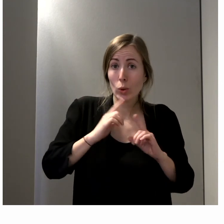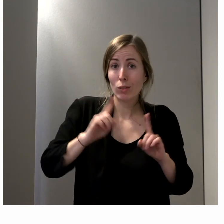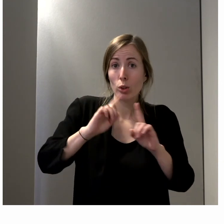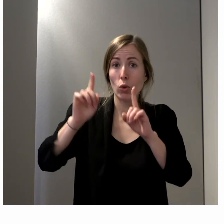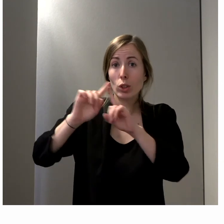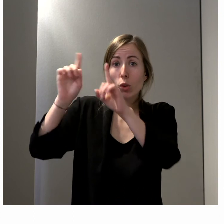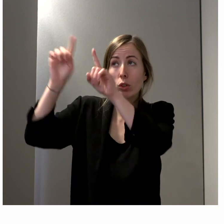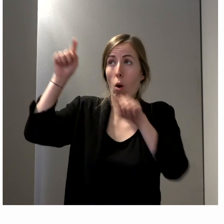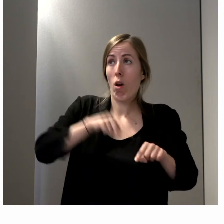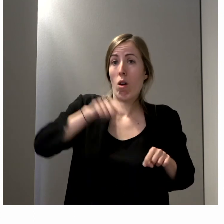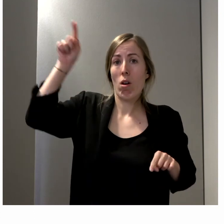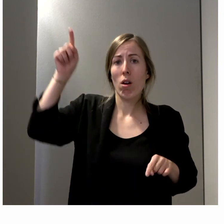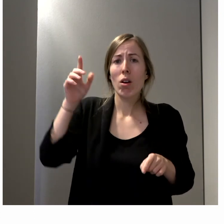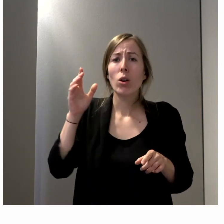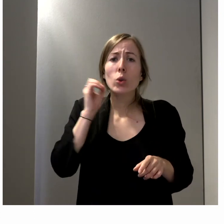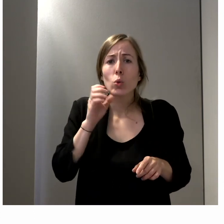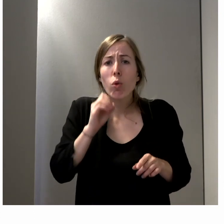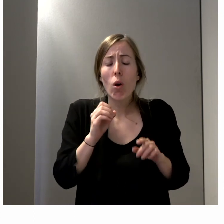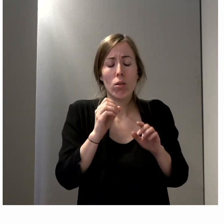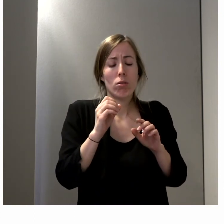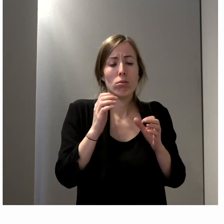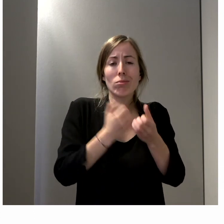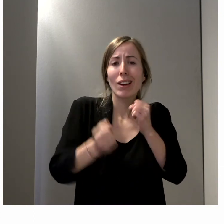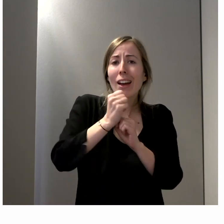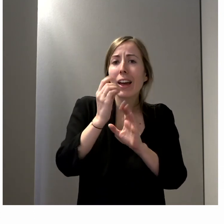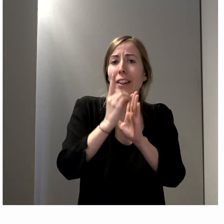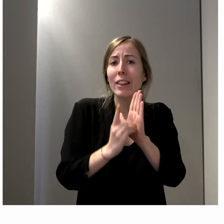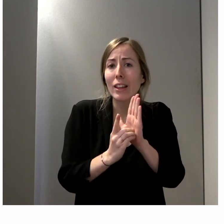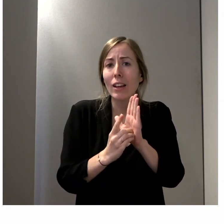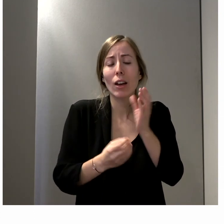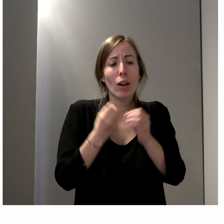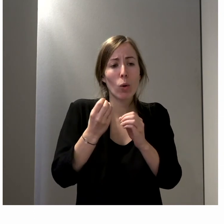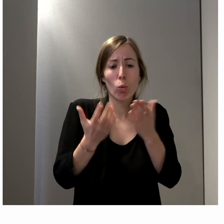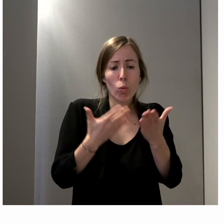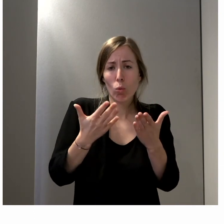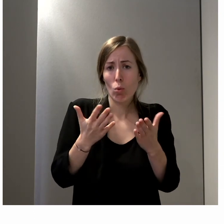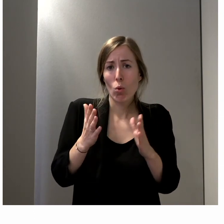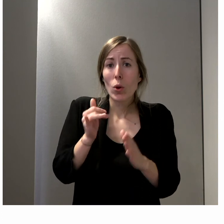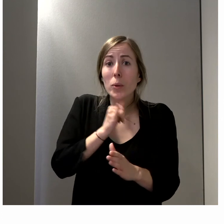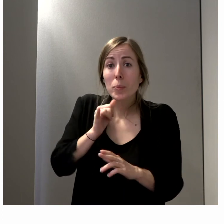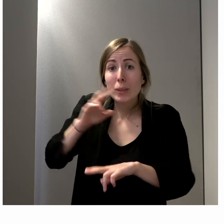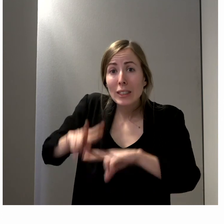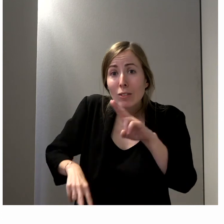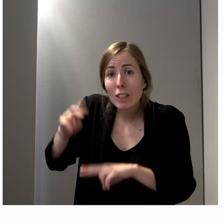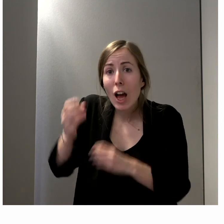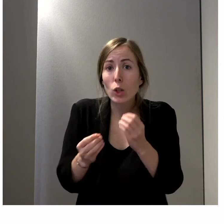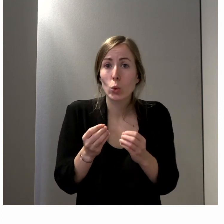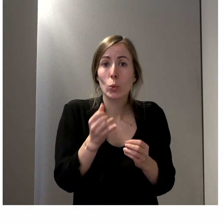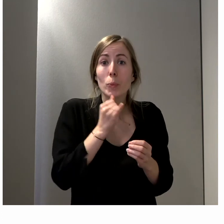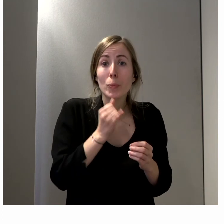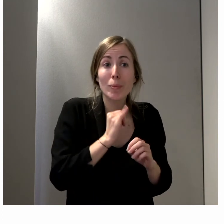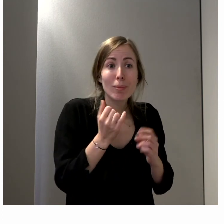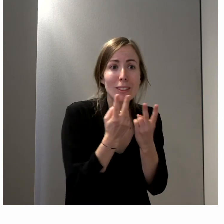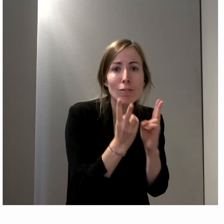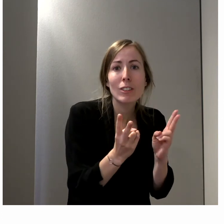souvent on pense même dans les décrets ou les choses qui sont faites maintenant à la situation des plus petits villages ou des plus petites communes,